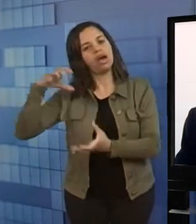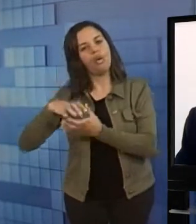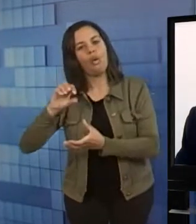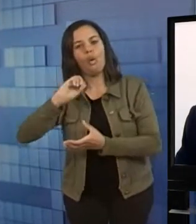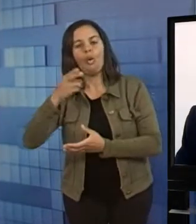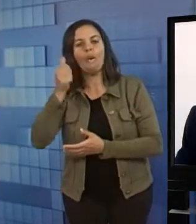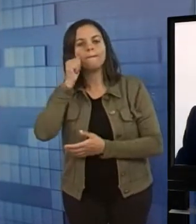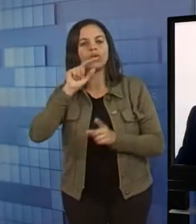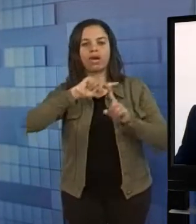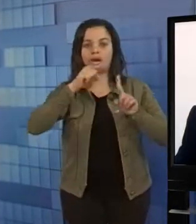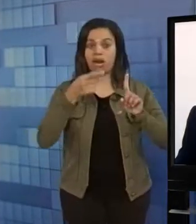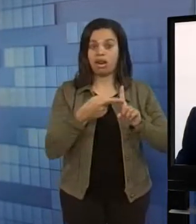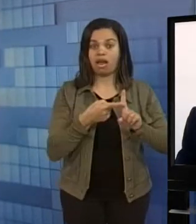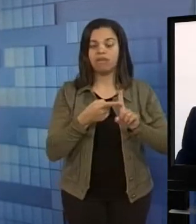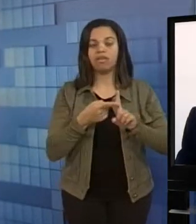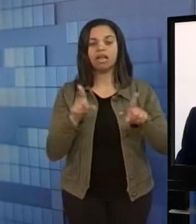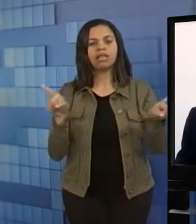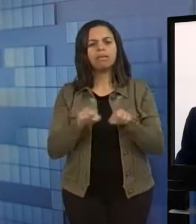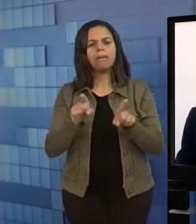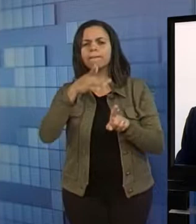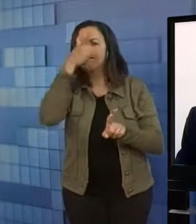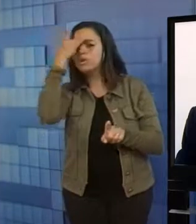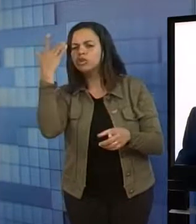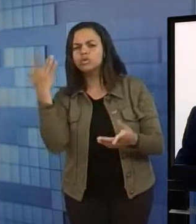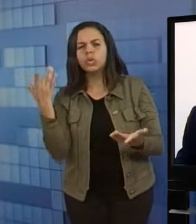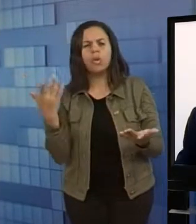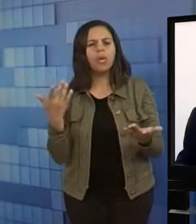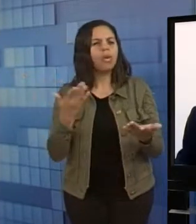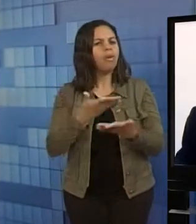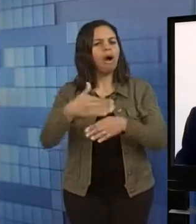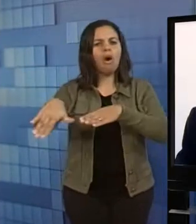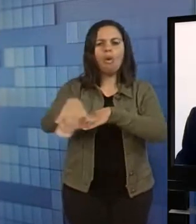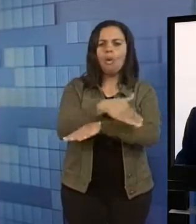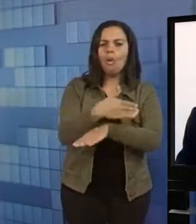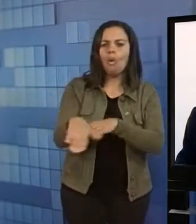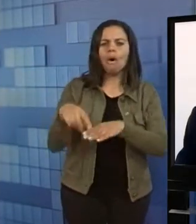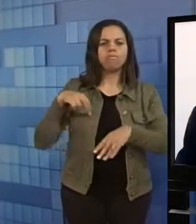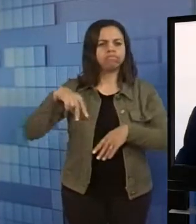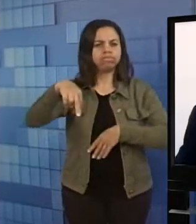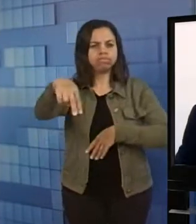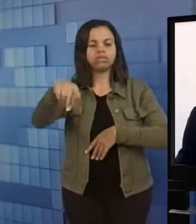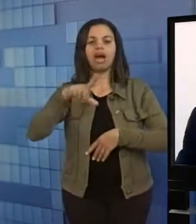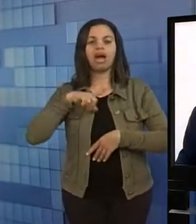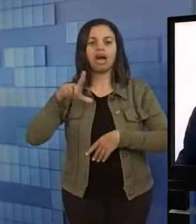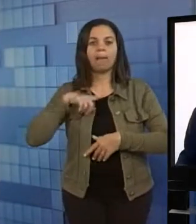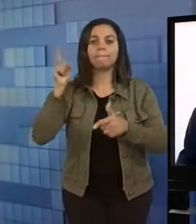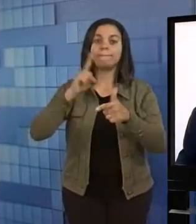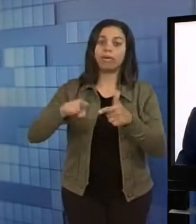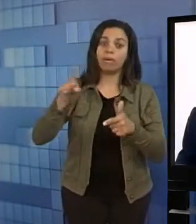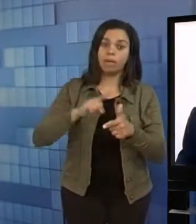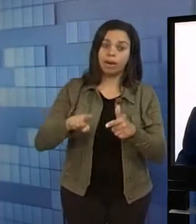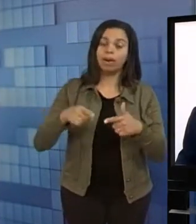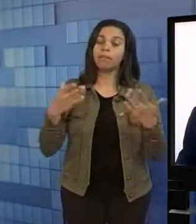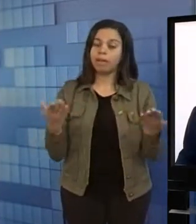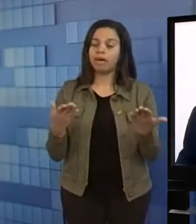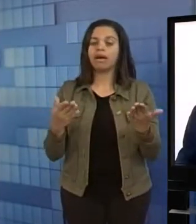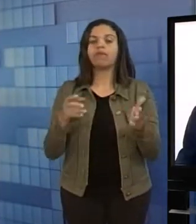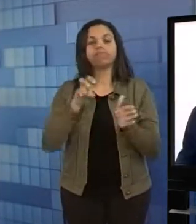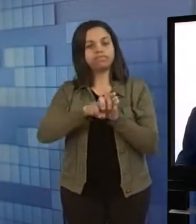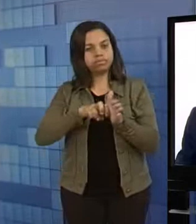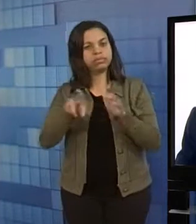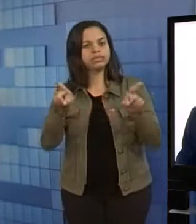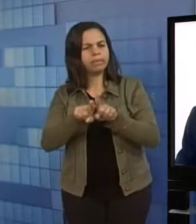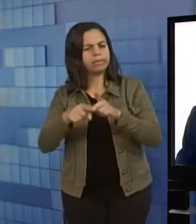gestante, para o pedestre em comum, é um problema gritante. Esse é o primeiro desafio